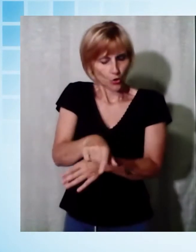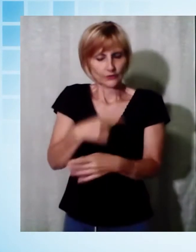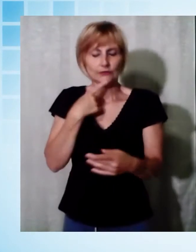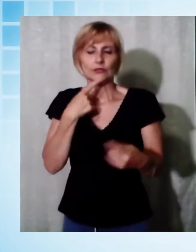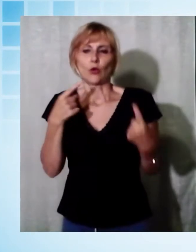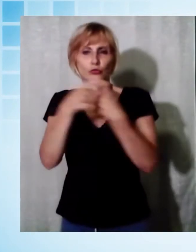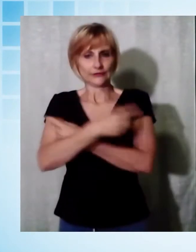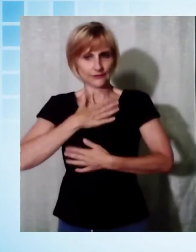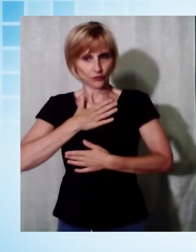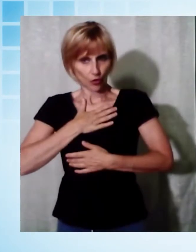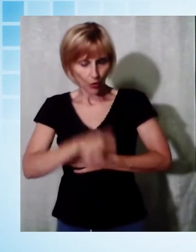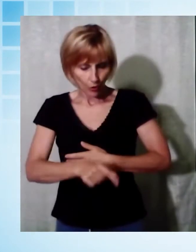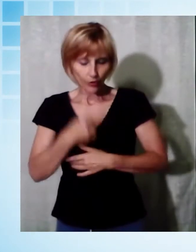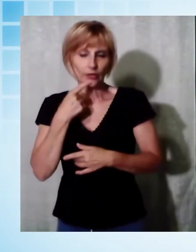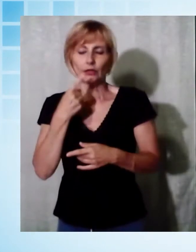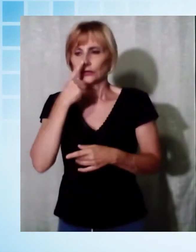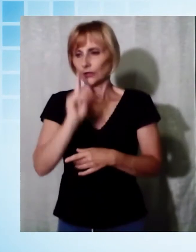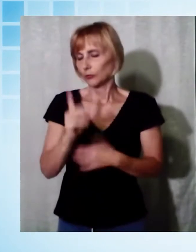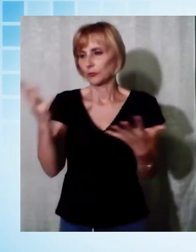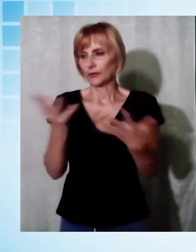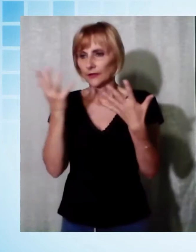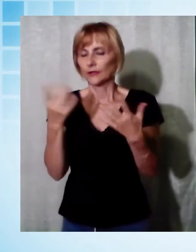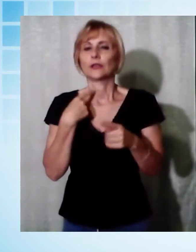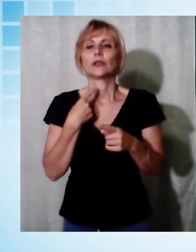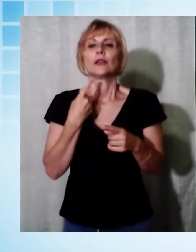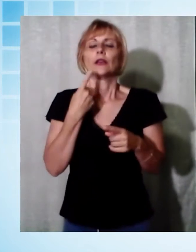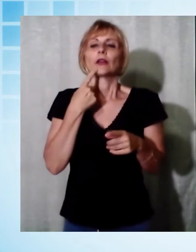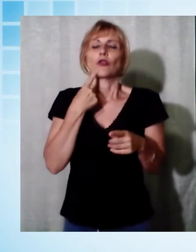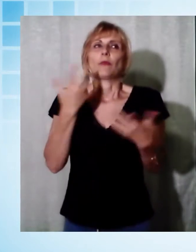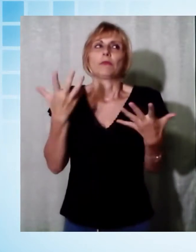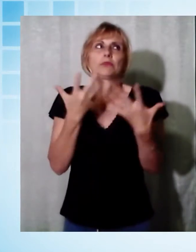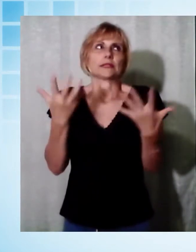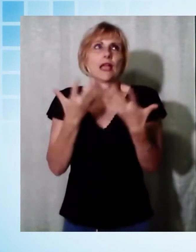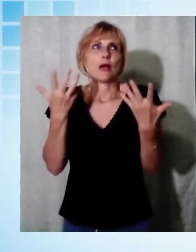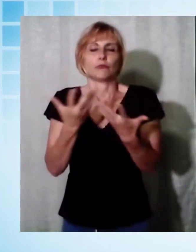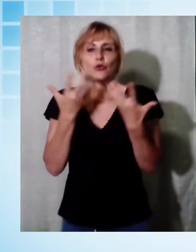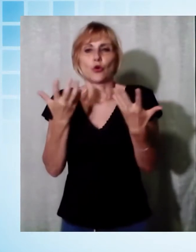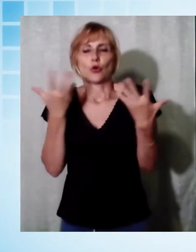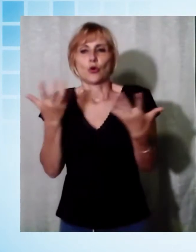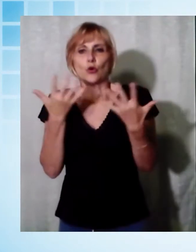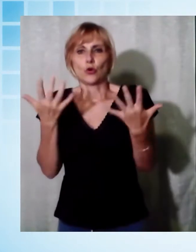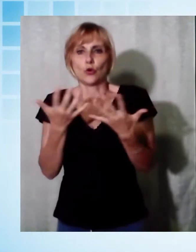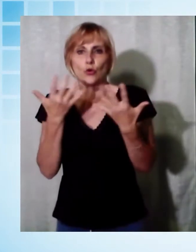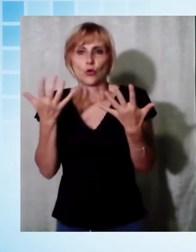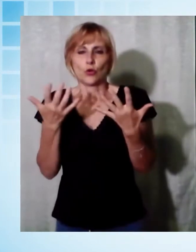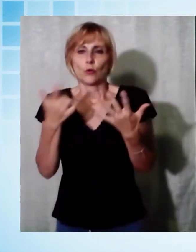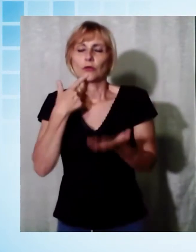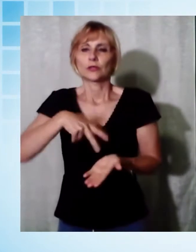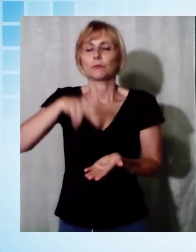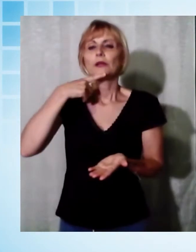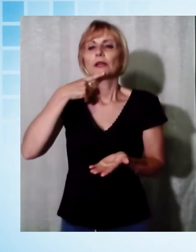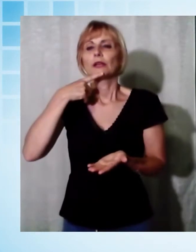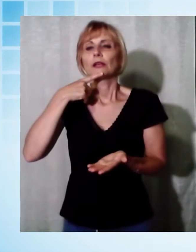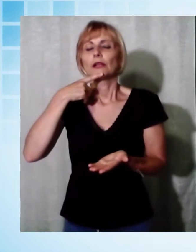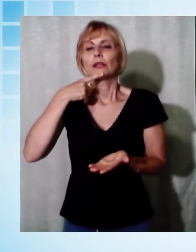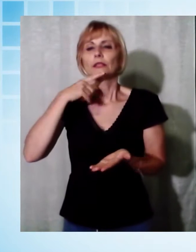dalla ragionevolezza sono state immotivatamente respinte. Faccio un esempio per tutte. La delibera sulla proroga dei termini di